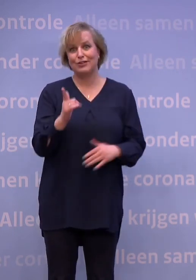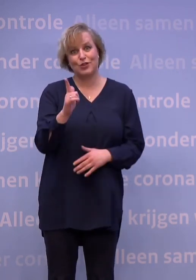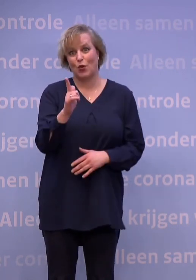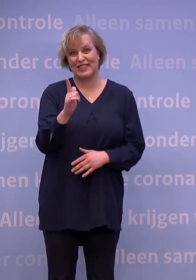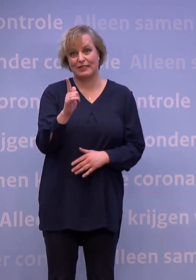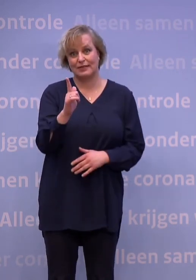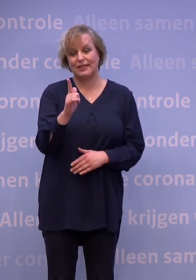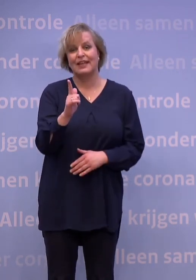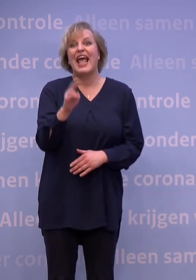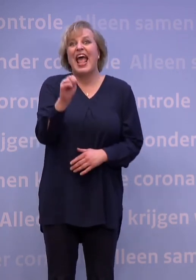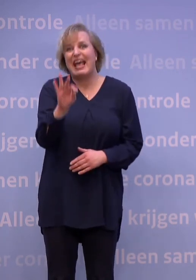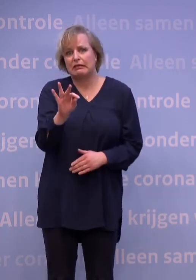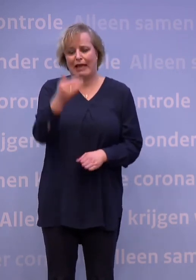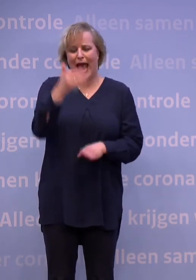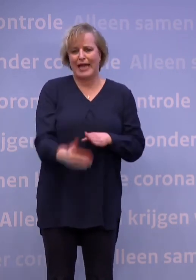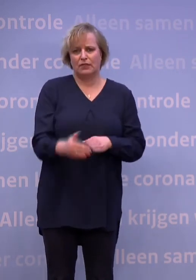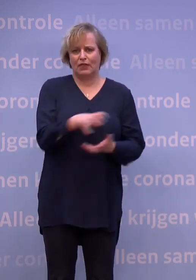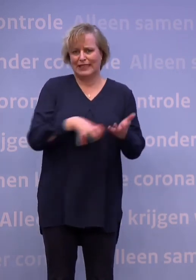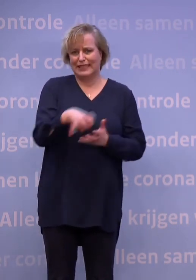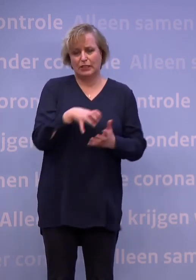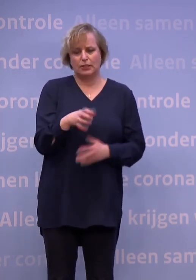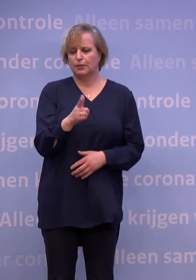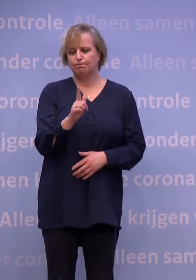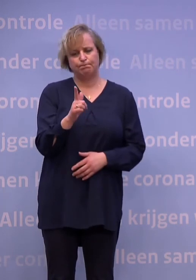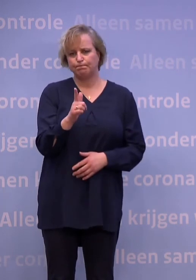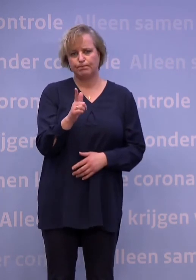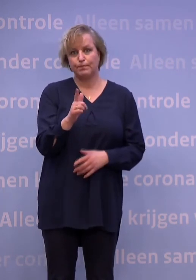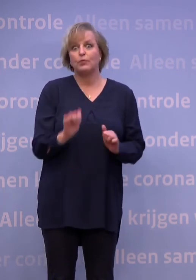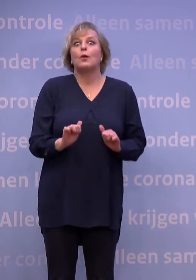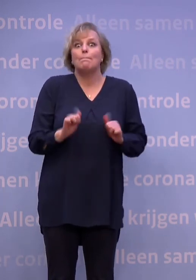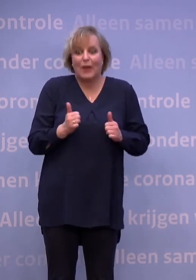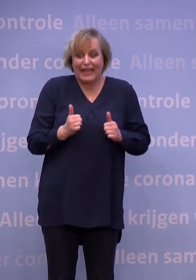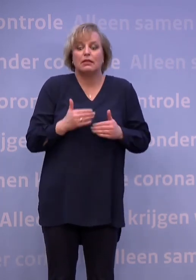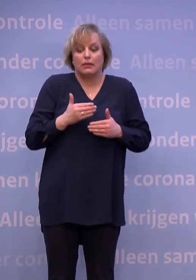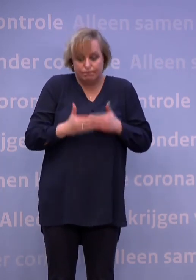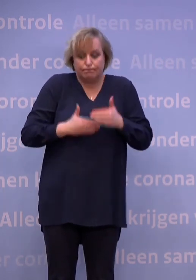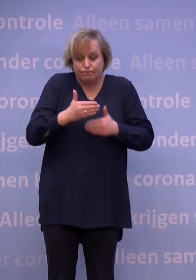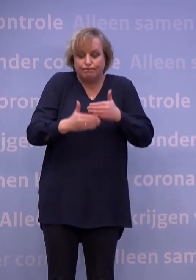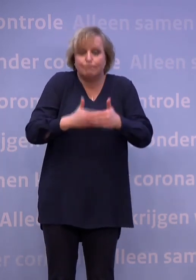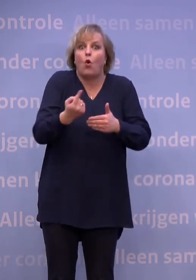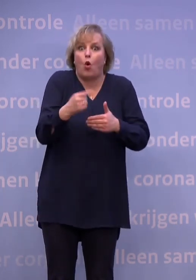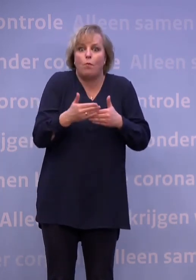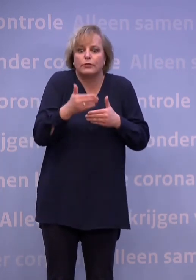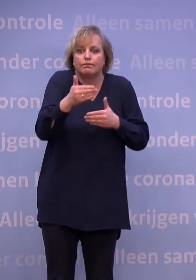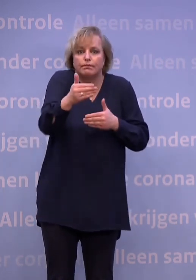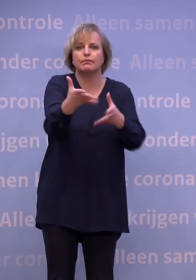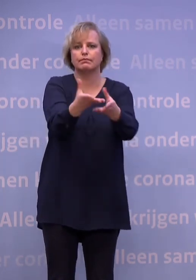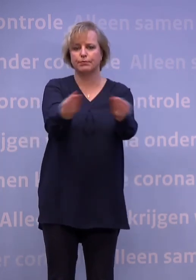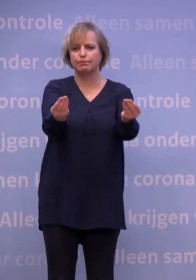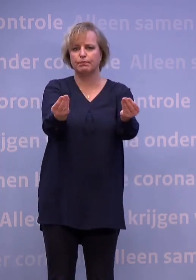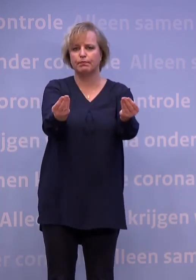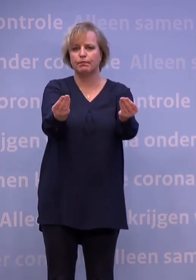is nog niet het einde van de crisis. Het is wel het begin van het einde. Maar juist nu,